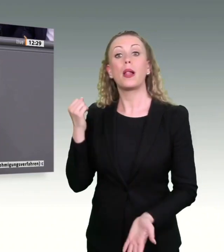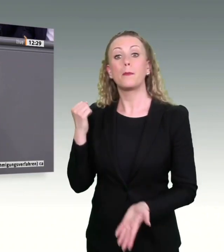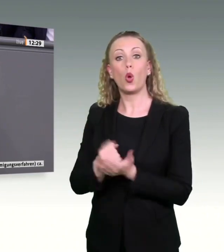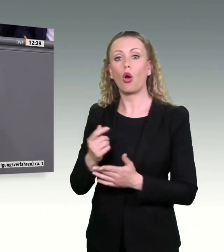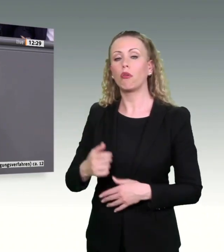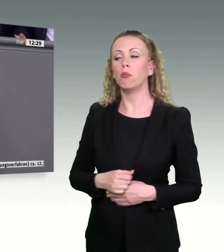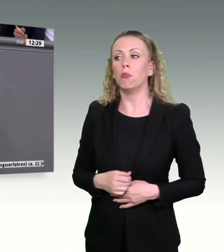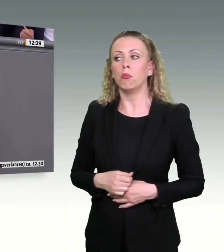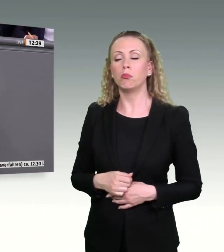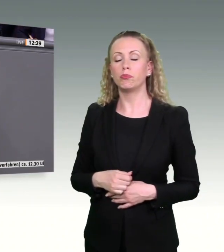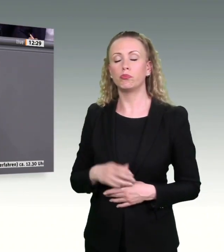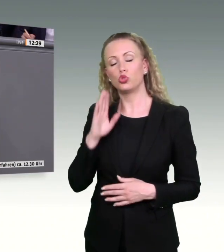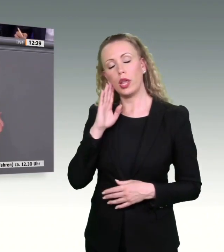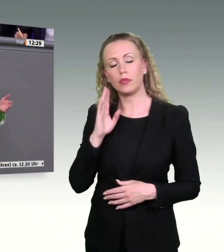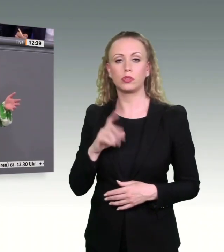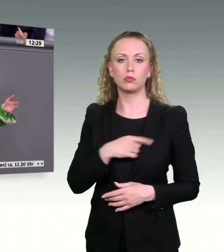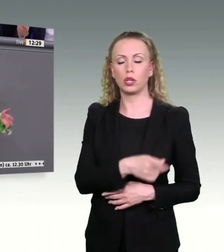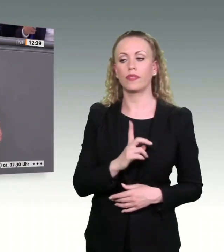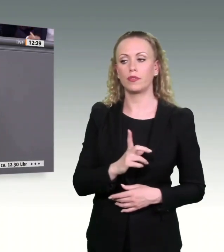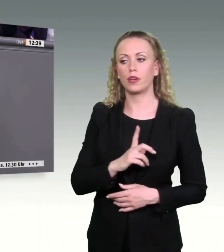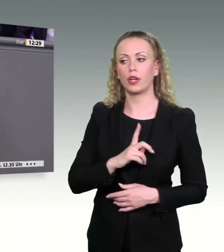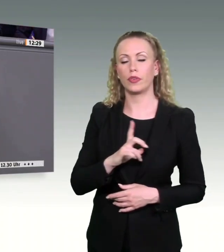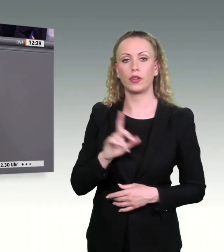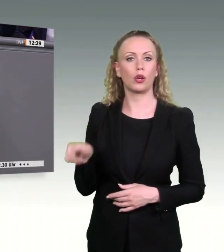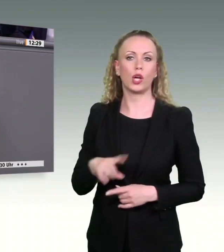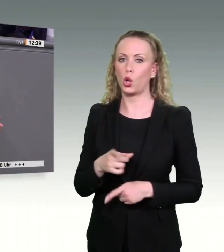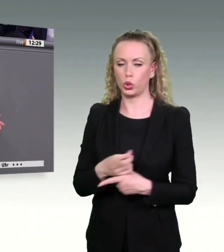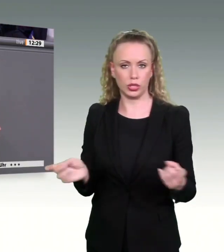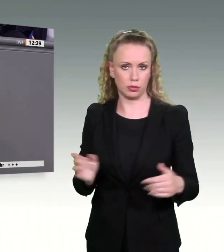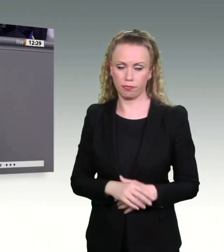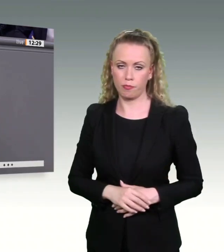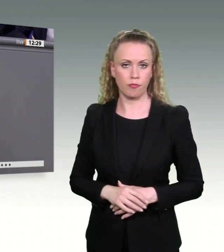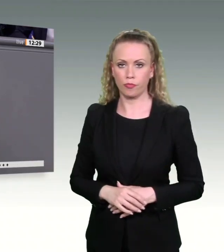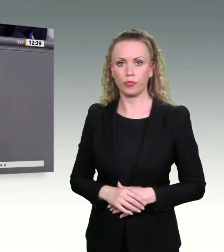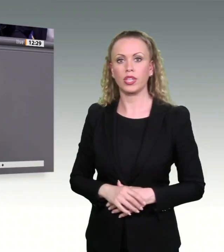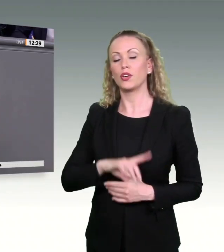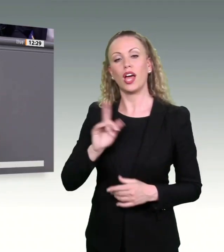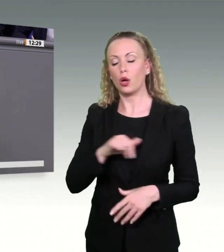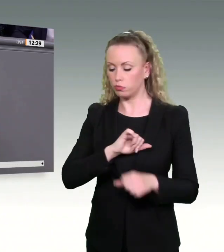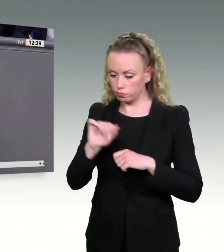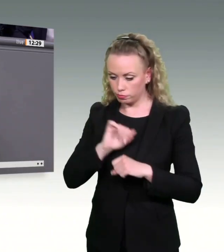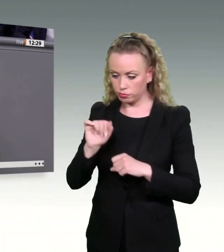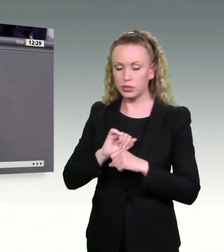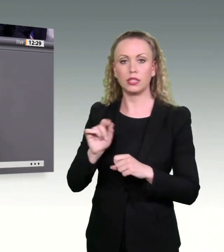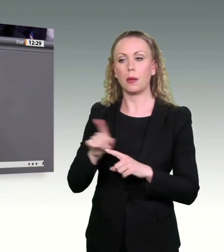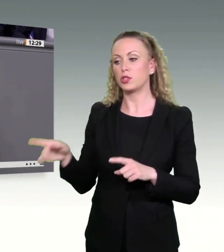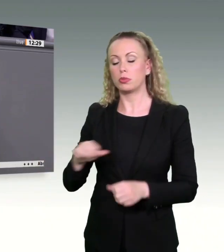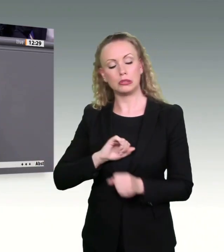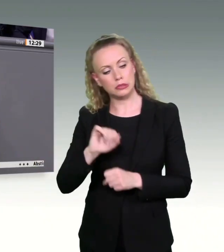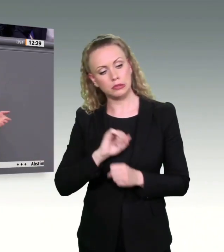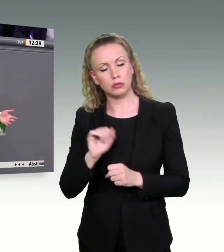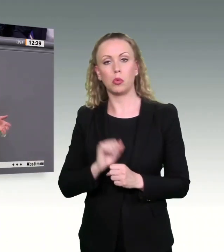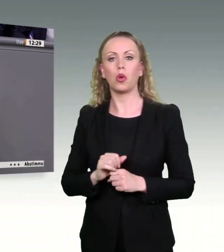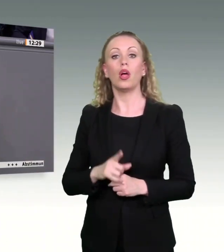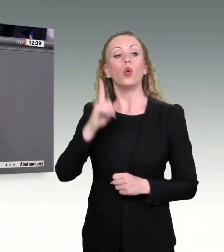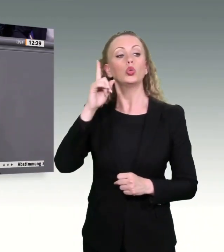zum Sankt-Nimmerleins-Tag warten. Und die Salamitaktik bei Einwänden in Planungsverfahren muss beendet werden.